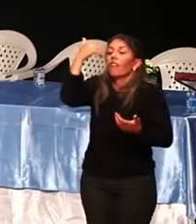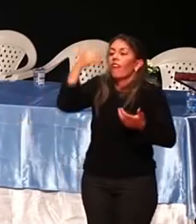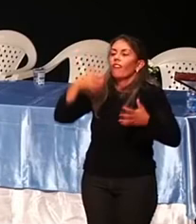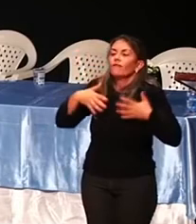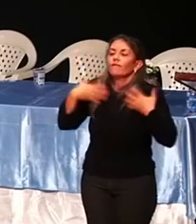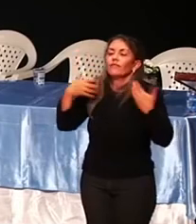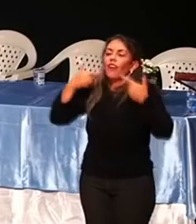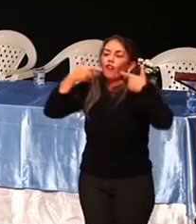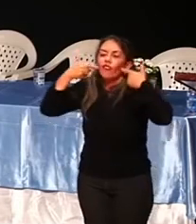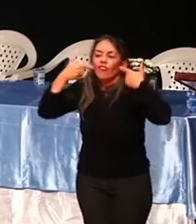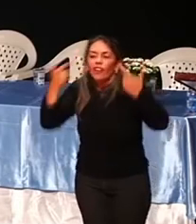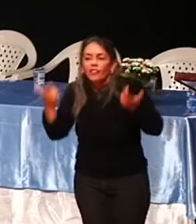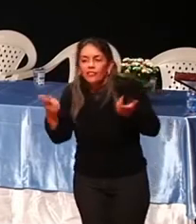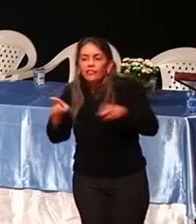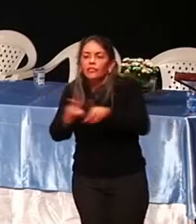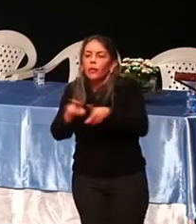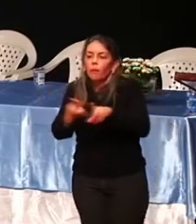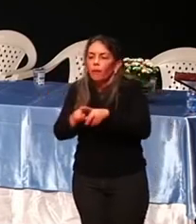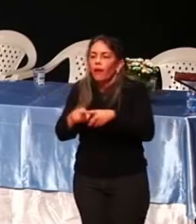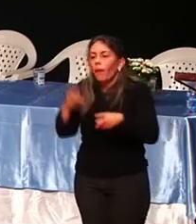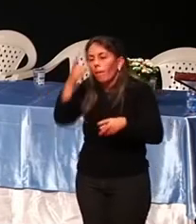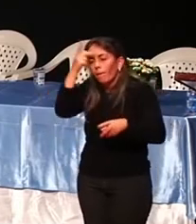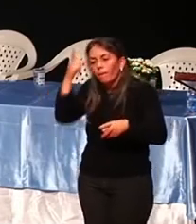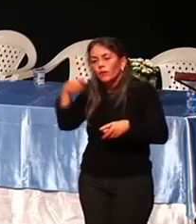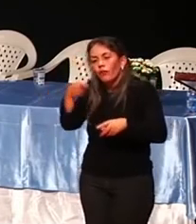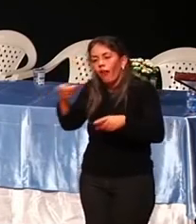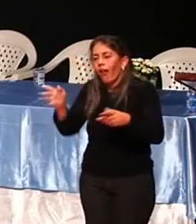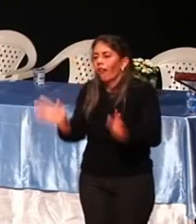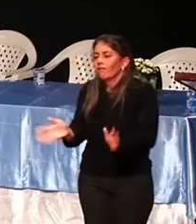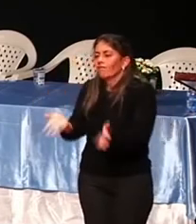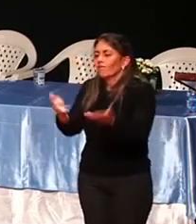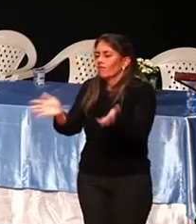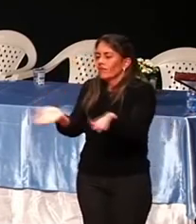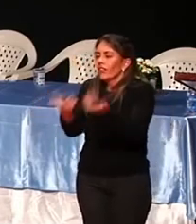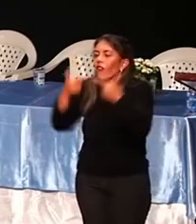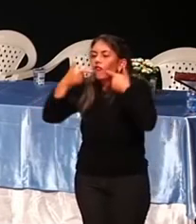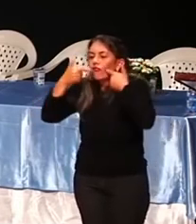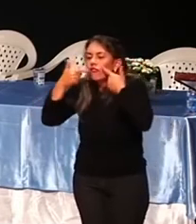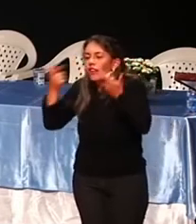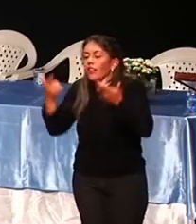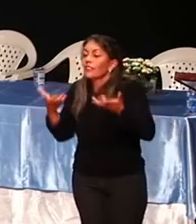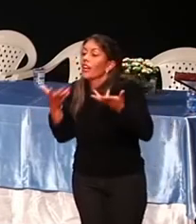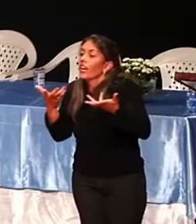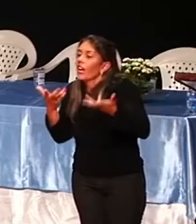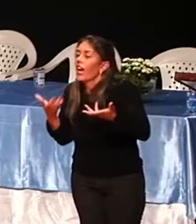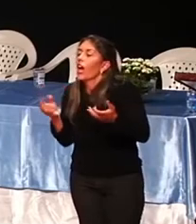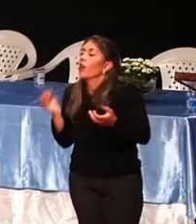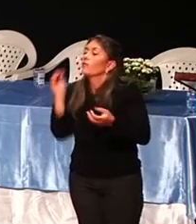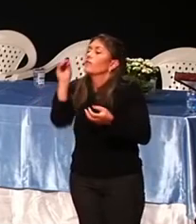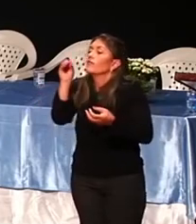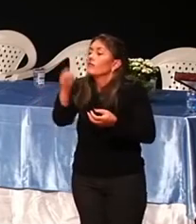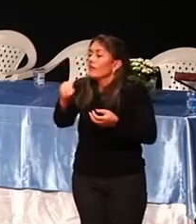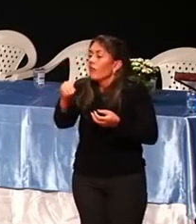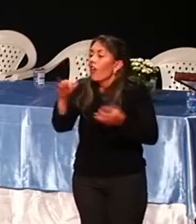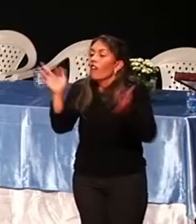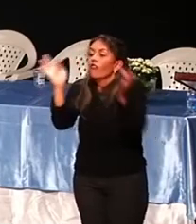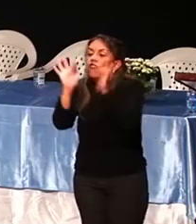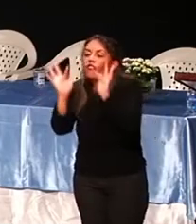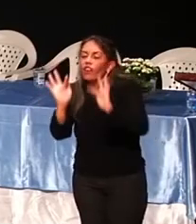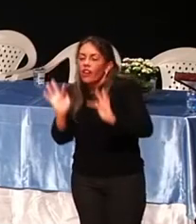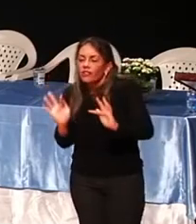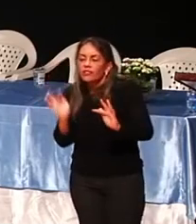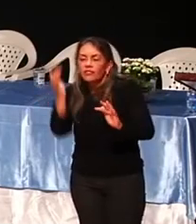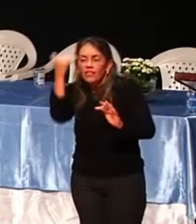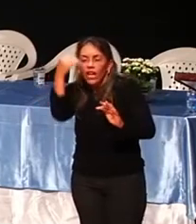como eu estou fazendo agora. Eu quero colocar amor dentro de vocês, felicidade dentro de vocês, fazer com que vocês